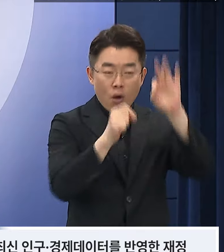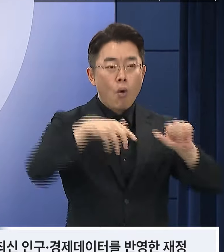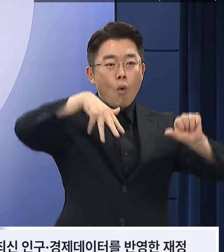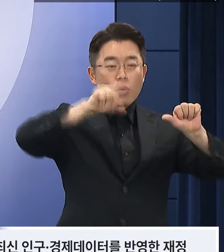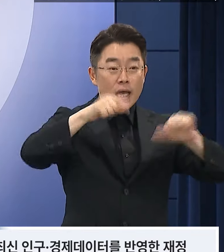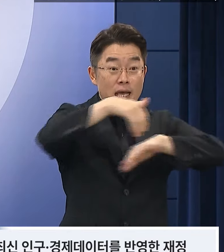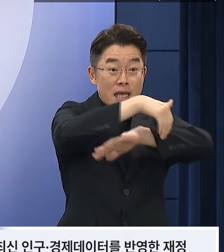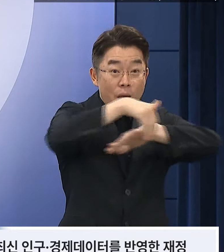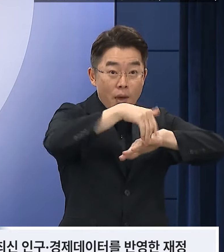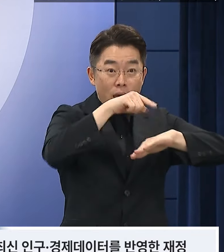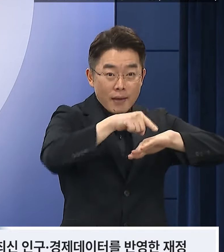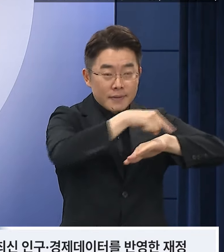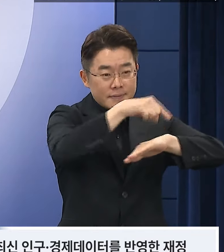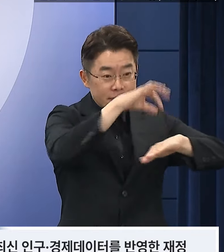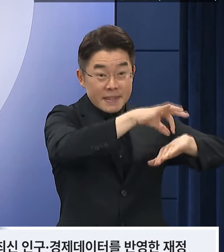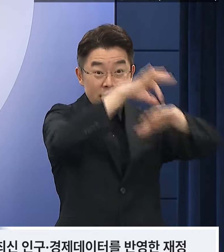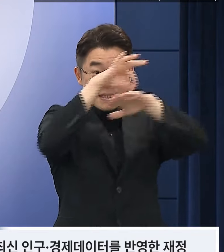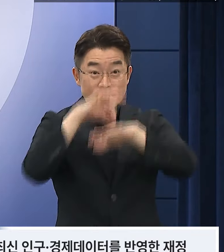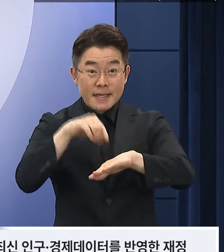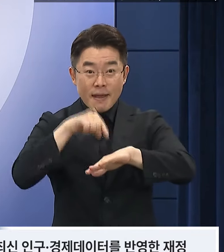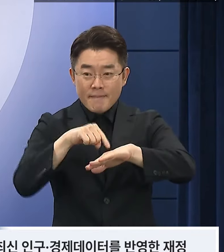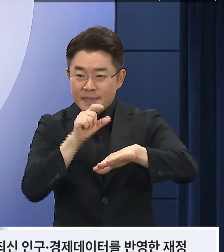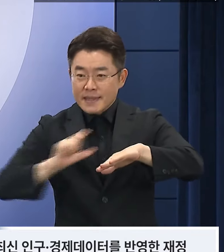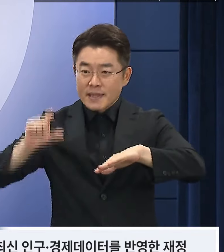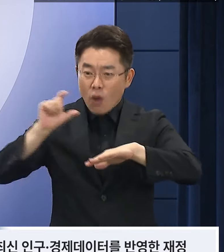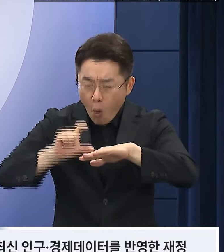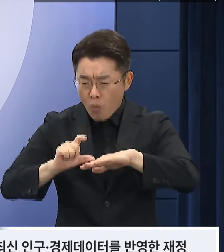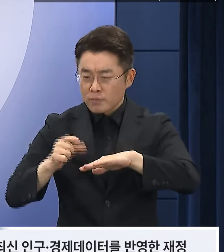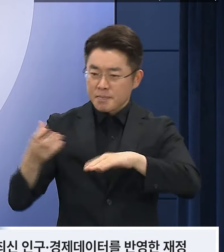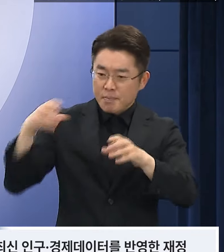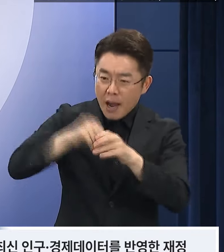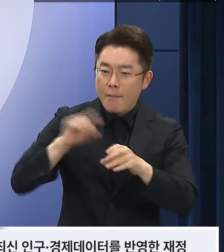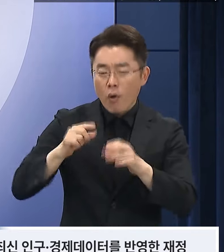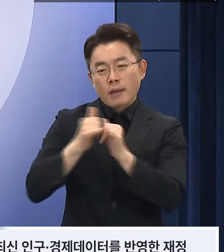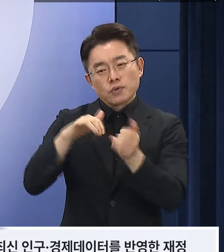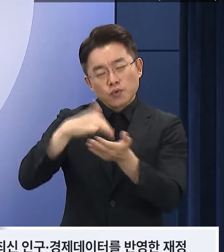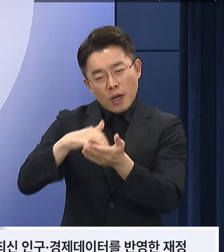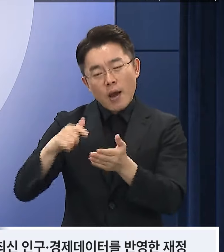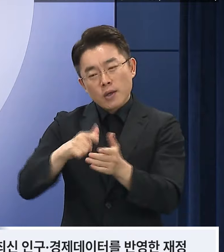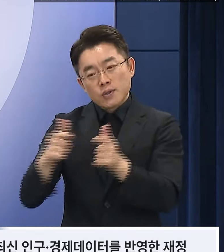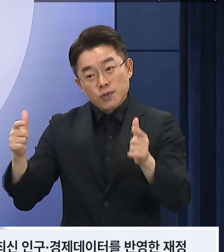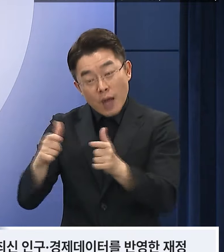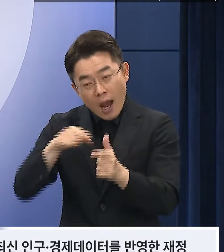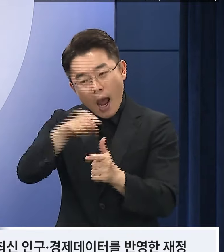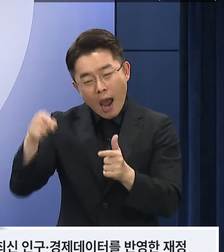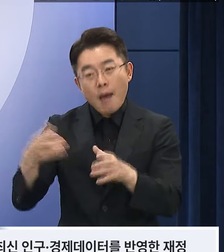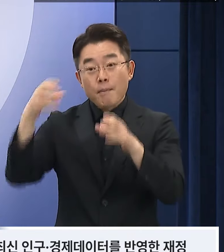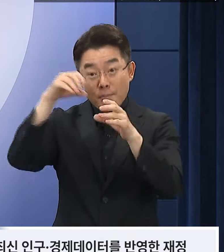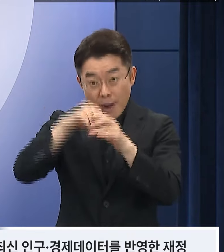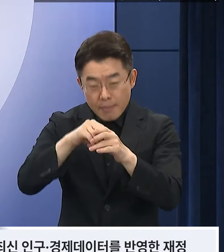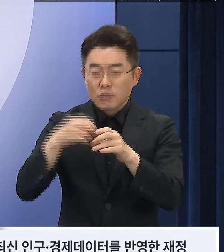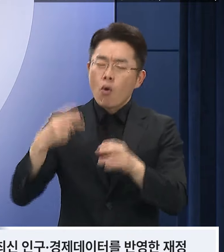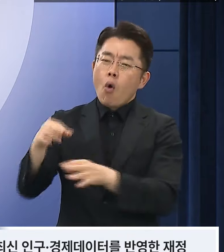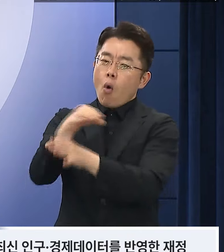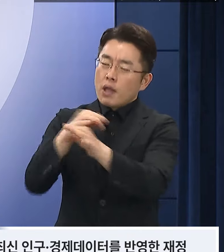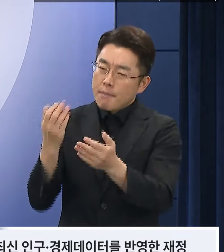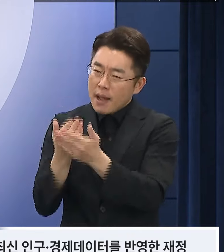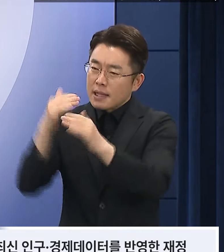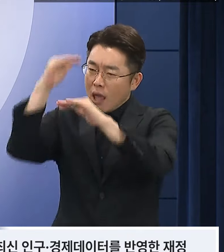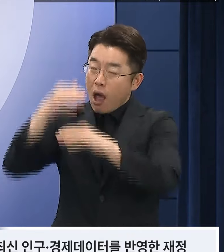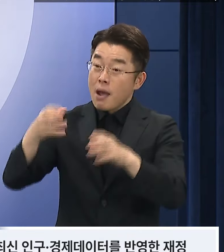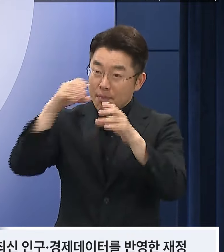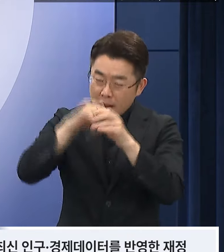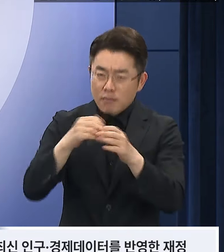종합운영계획을 토대로 최신 인구경제데이터를 반영한 재정전망, 21대